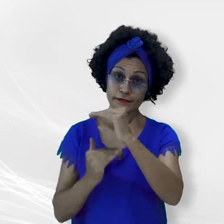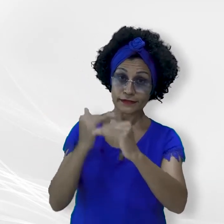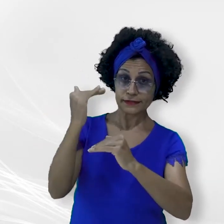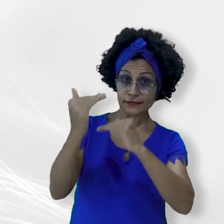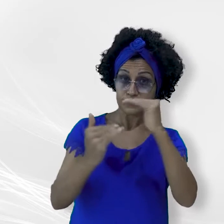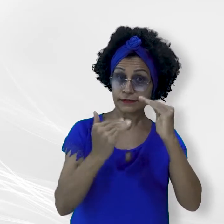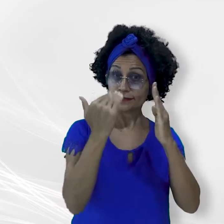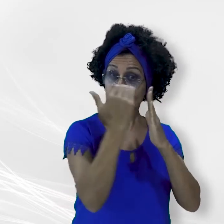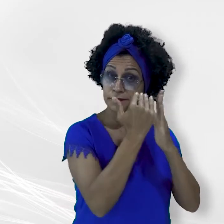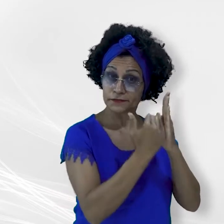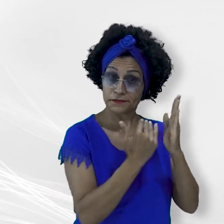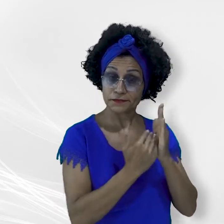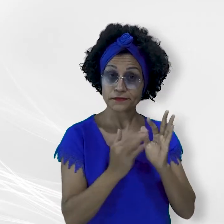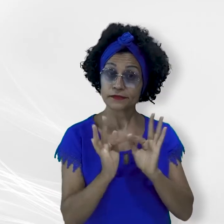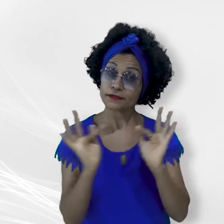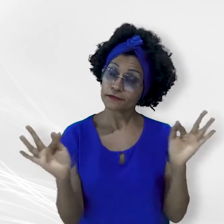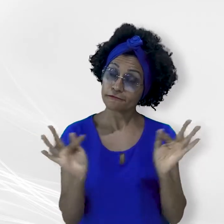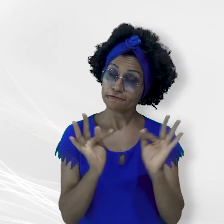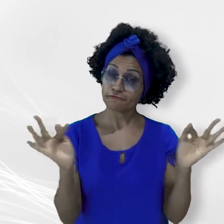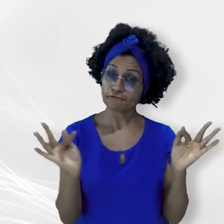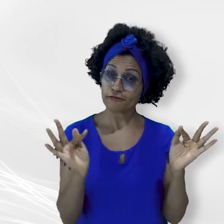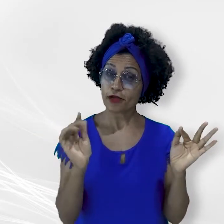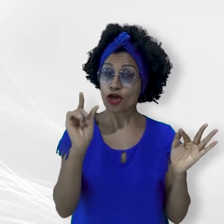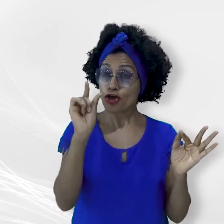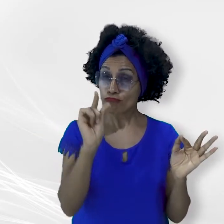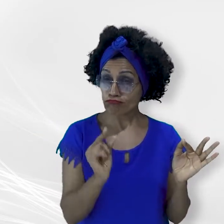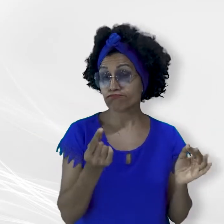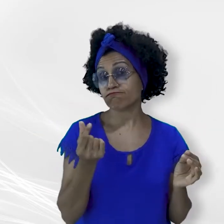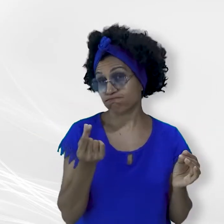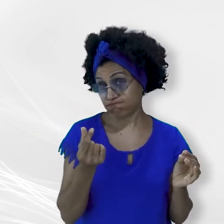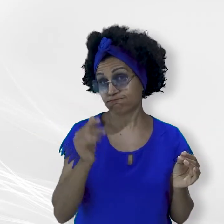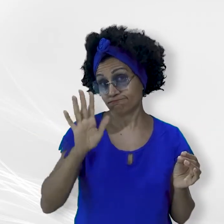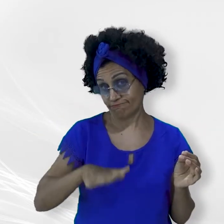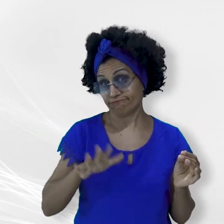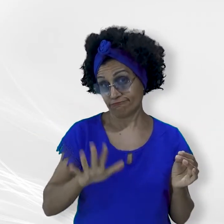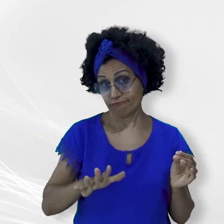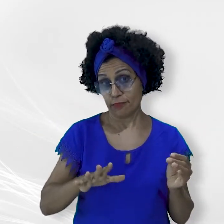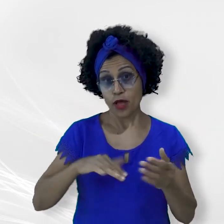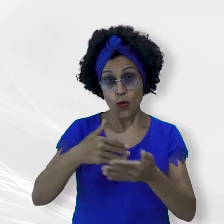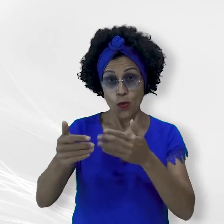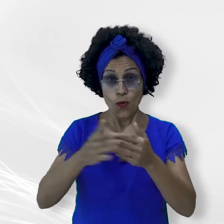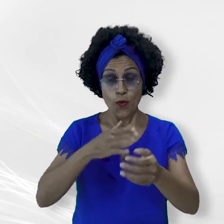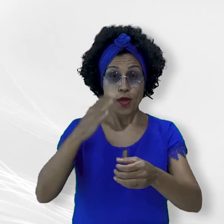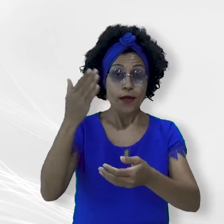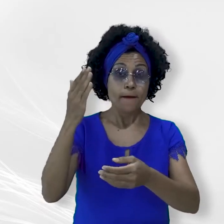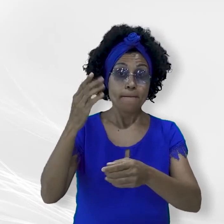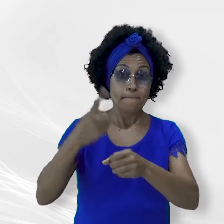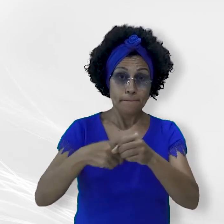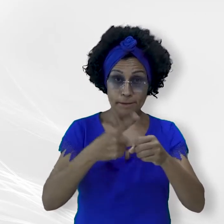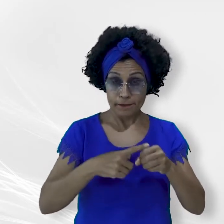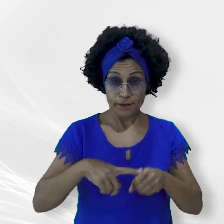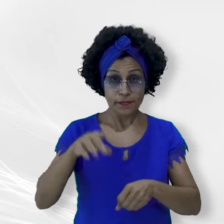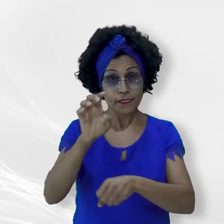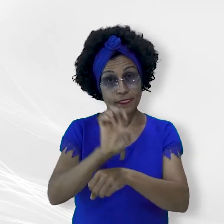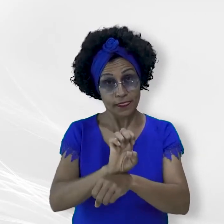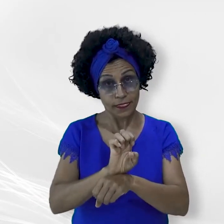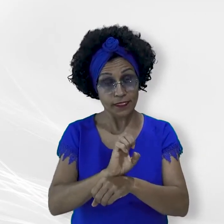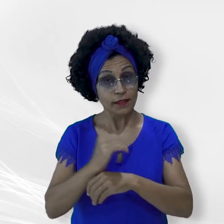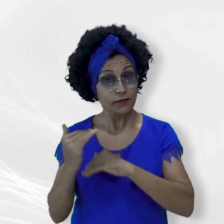simplificado e de baixo custo para ser executado em qualquer município do Estado. Foi desenvolvido um roteiro básico para a implementação do